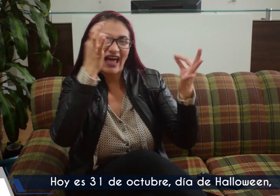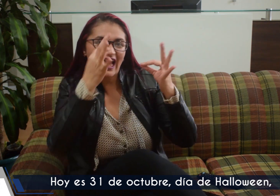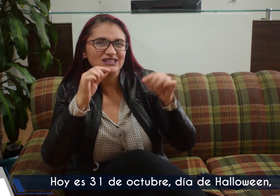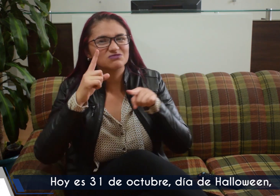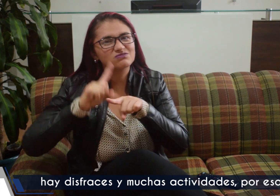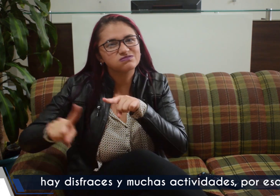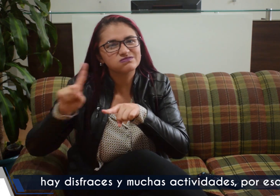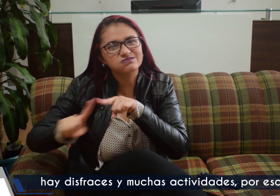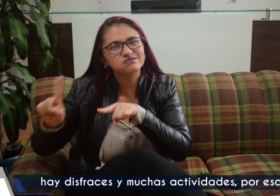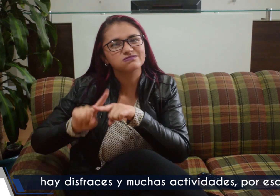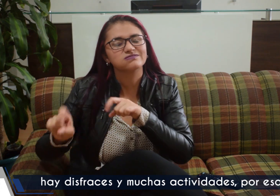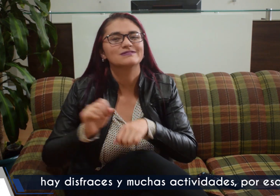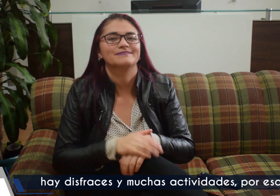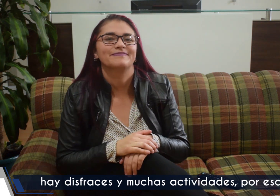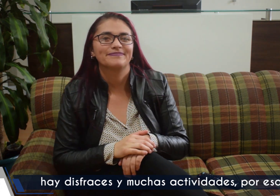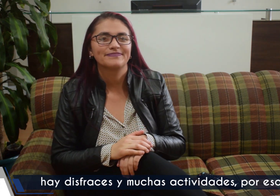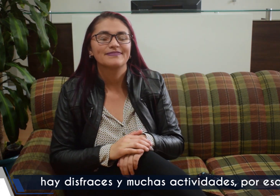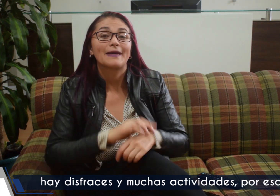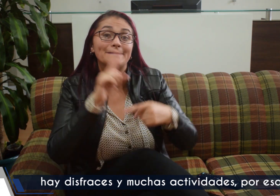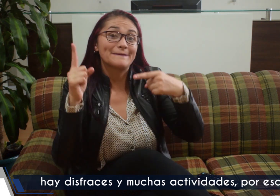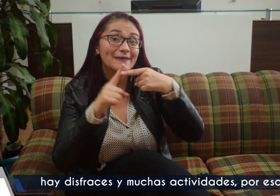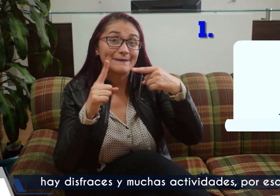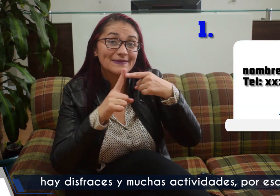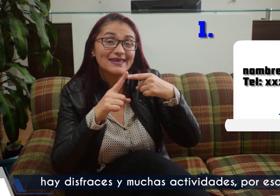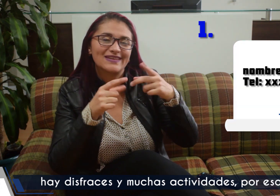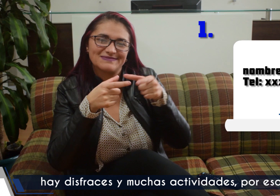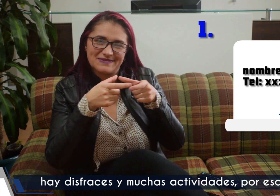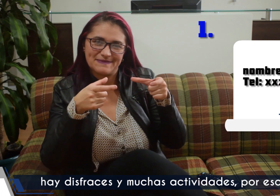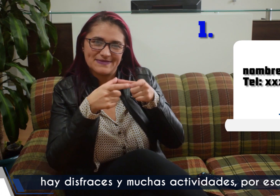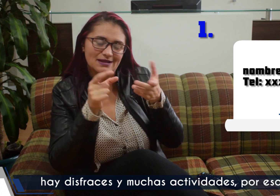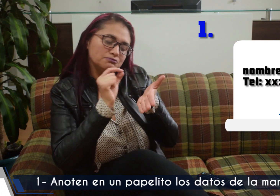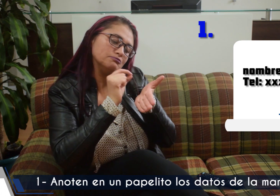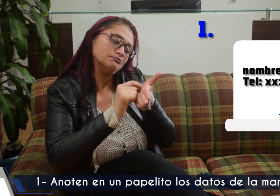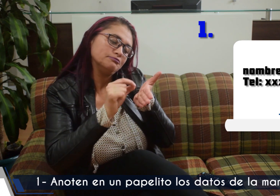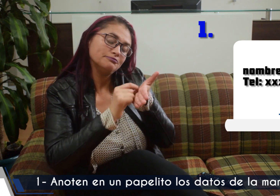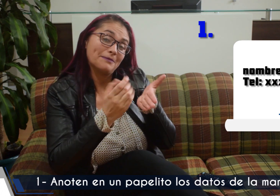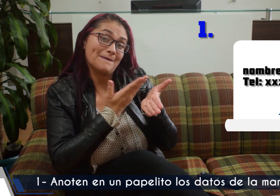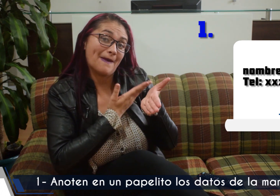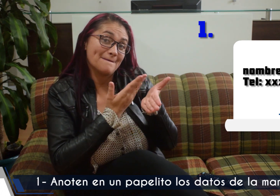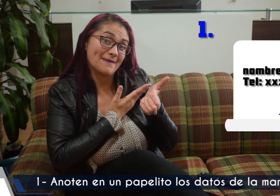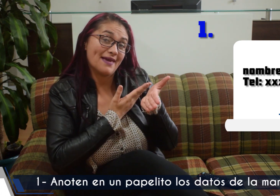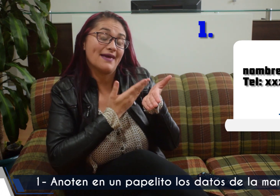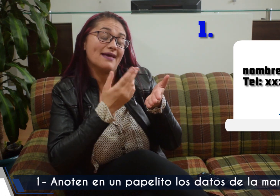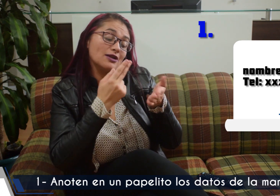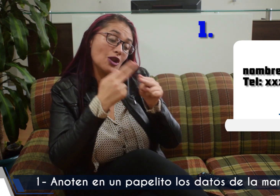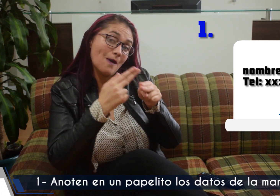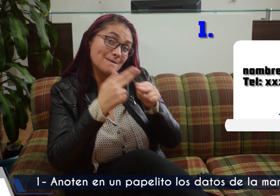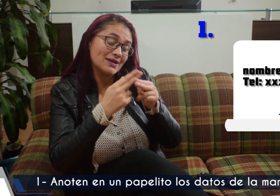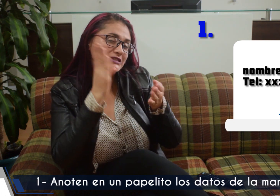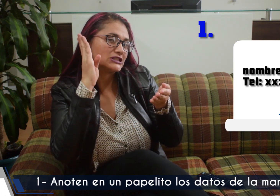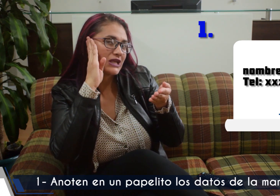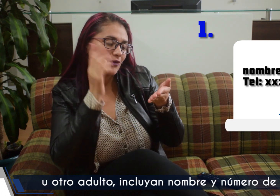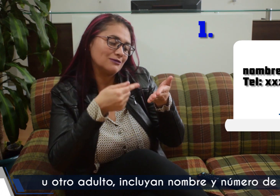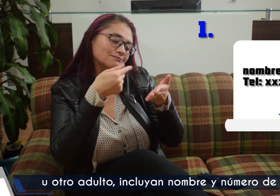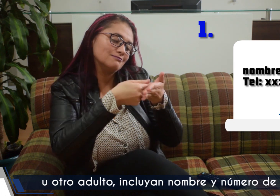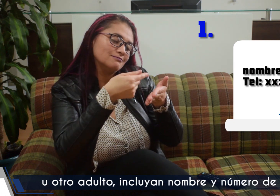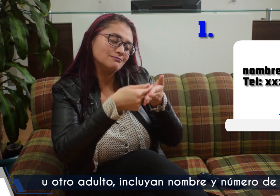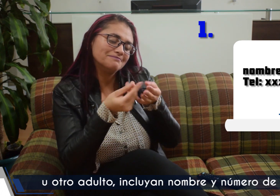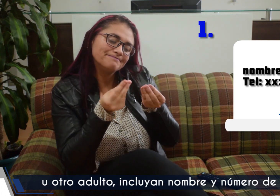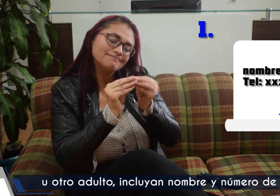hay disfraces y muchas actividades por eso primero anoten en un papelito los datos de la mamá u